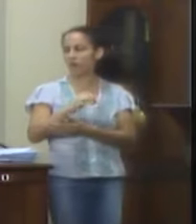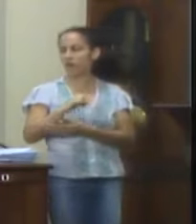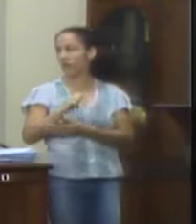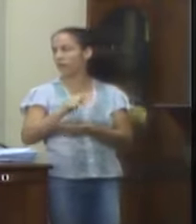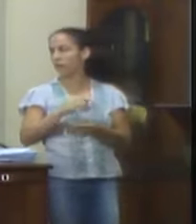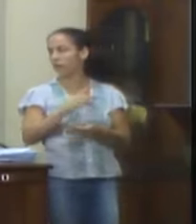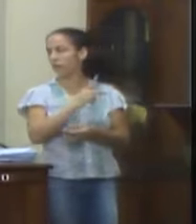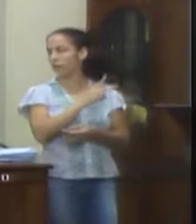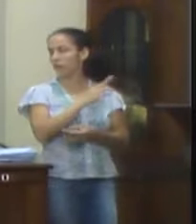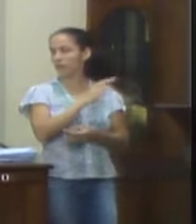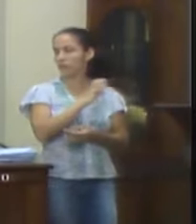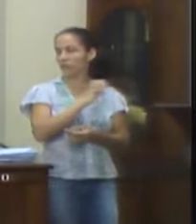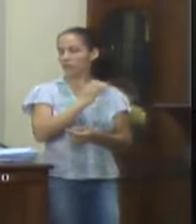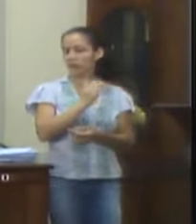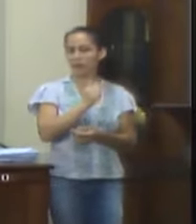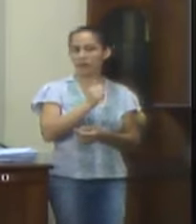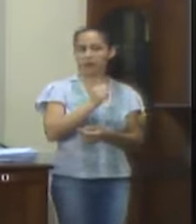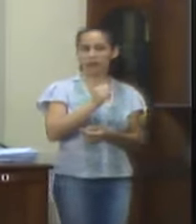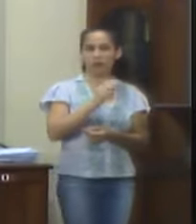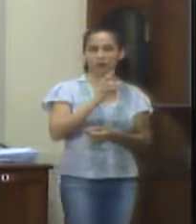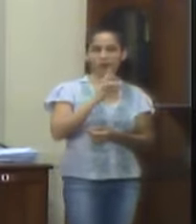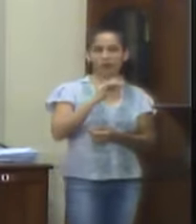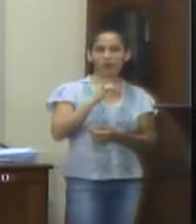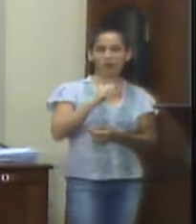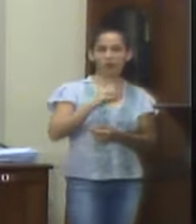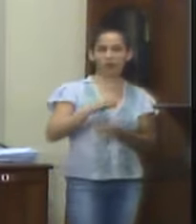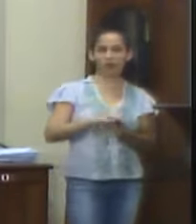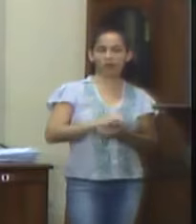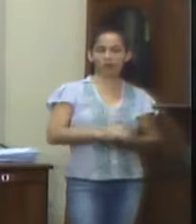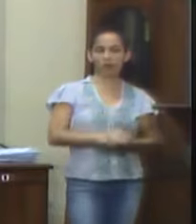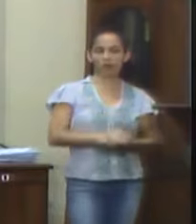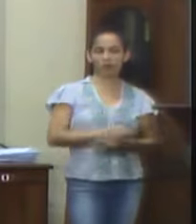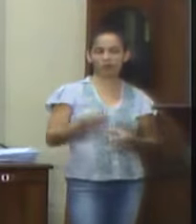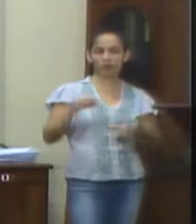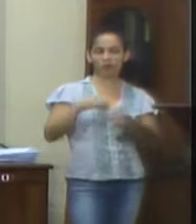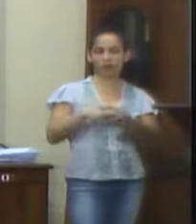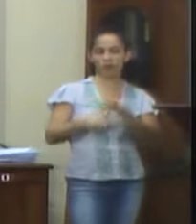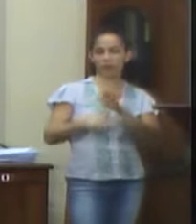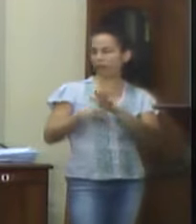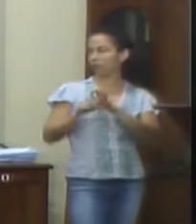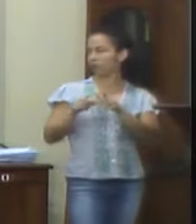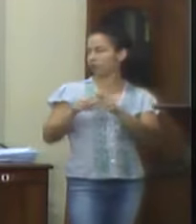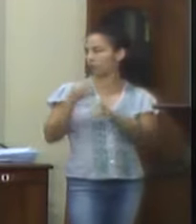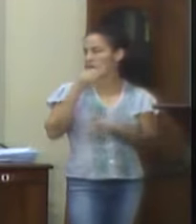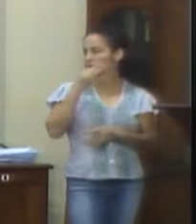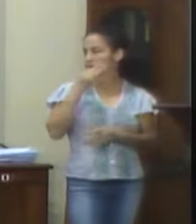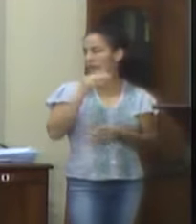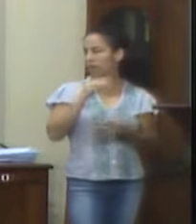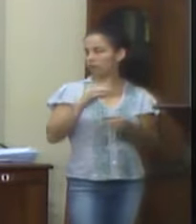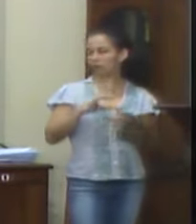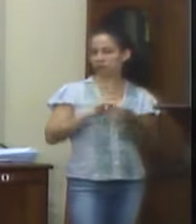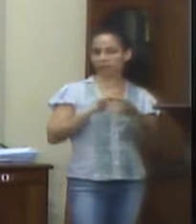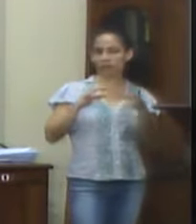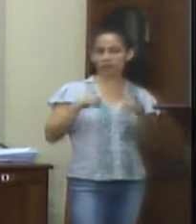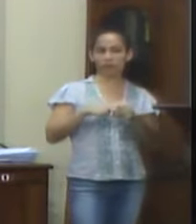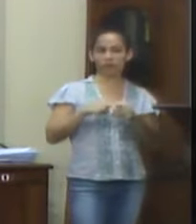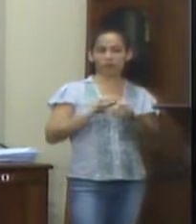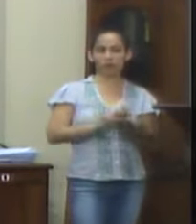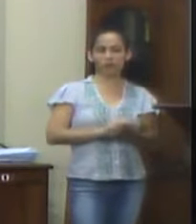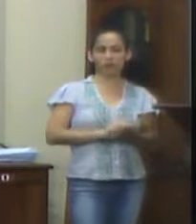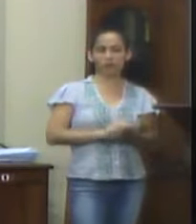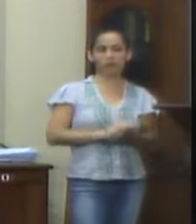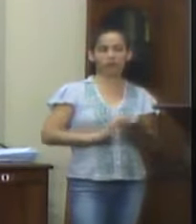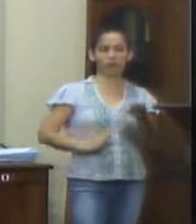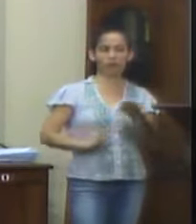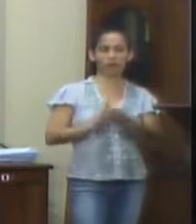judiciais não cumpridas de governos anteriores. Voto. Ante o exposto, opino pela elaboração de projetos de resolução com